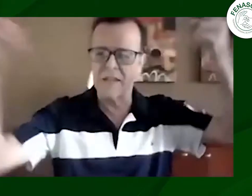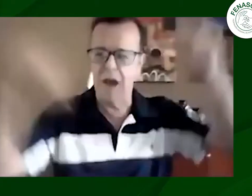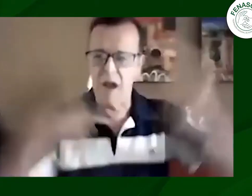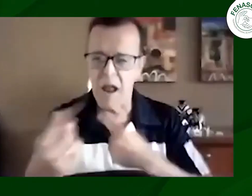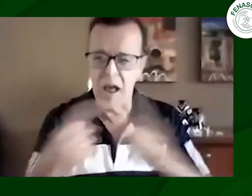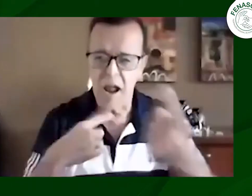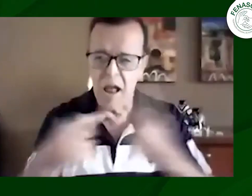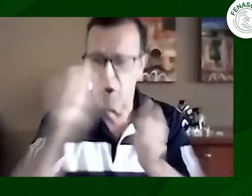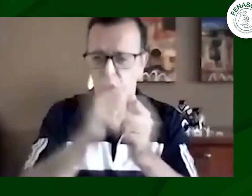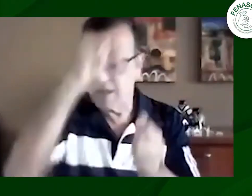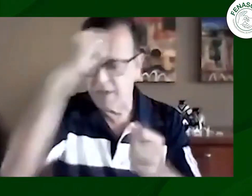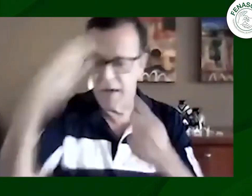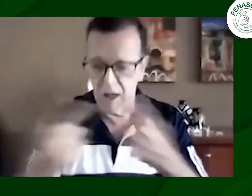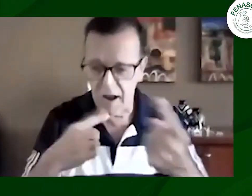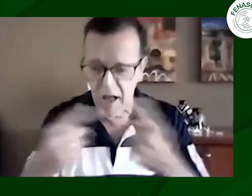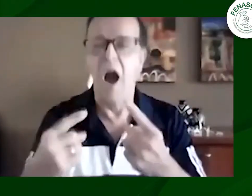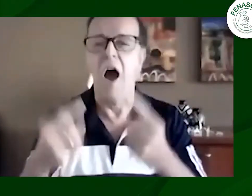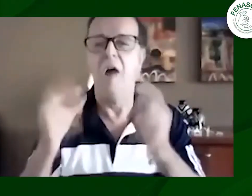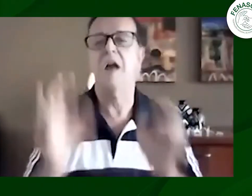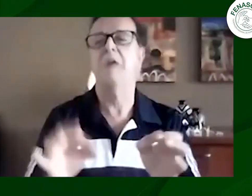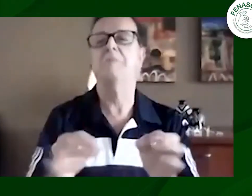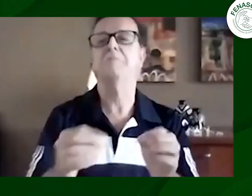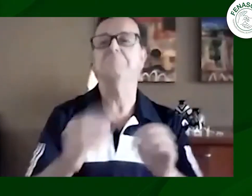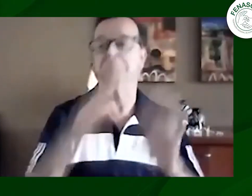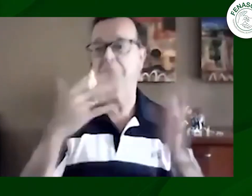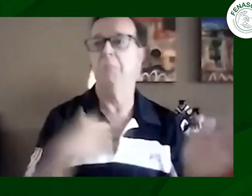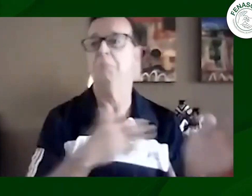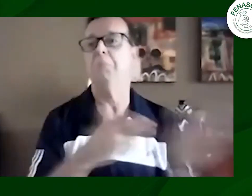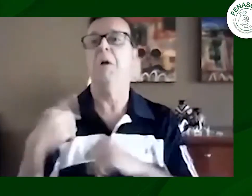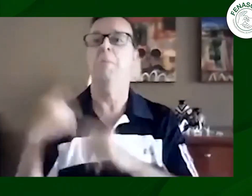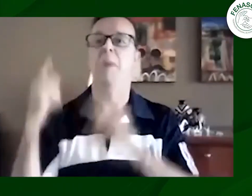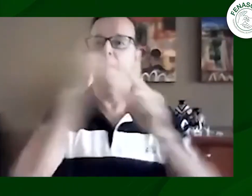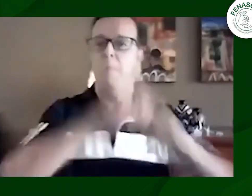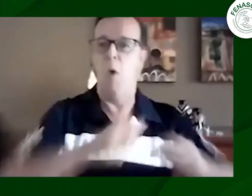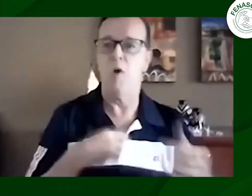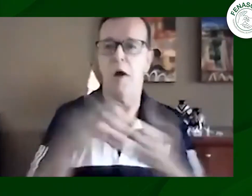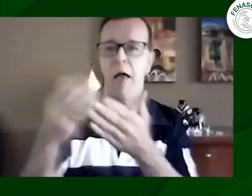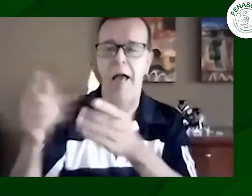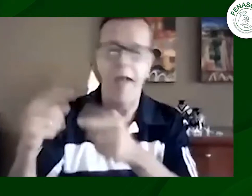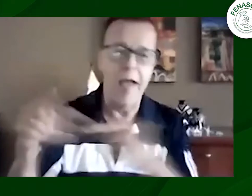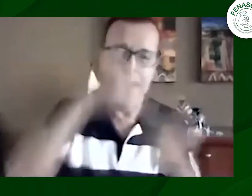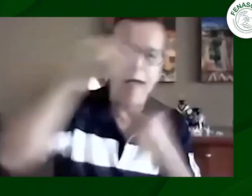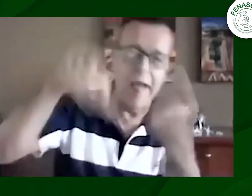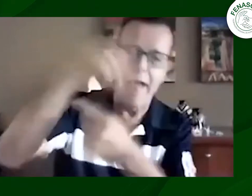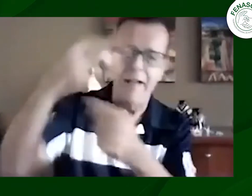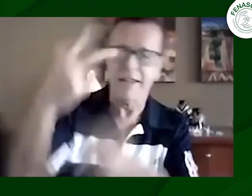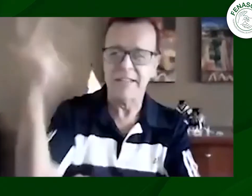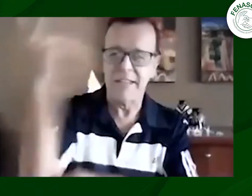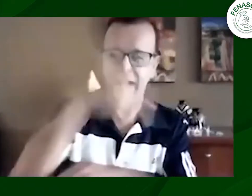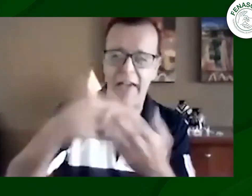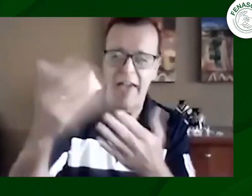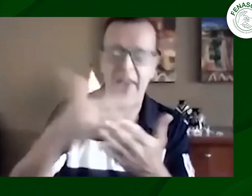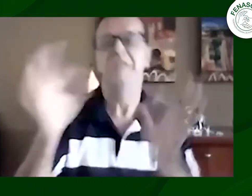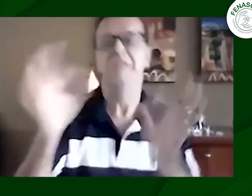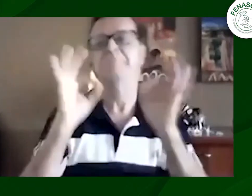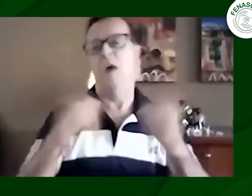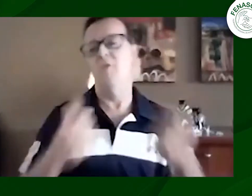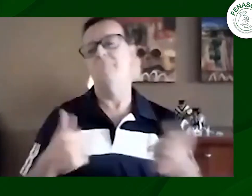y sandra nos comentó que se requería que se estaba necesitando dinero para poder comprar las pancartas que se iban a utilizar allí